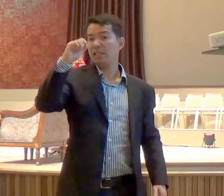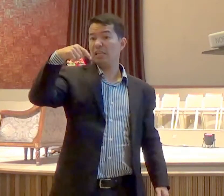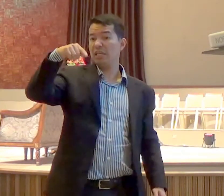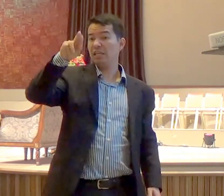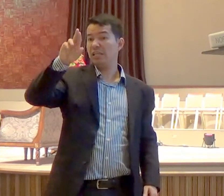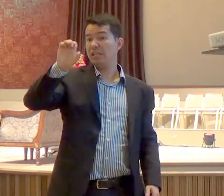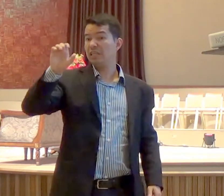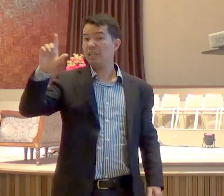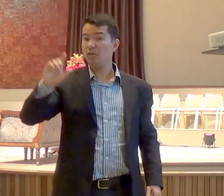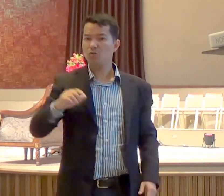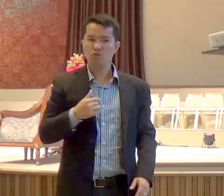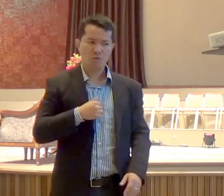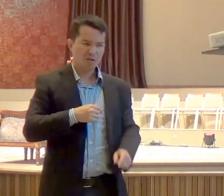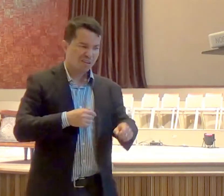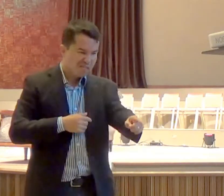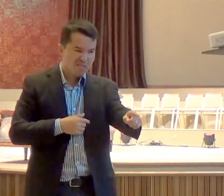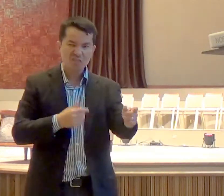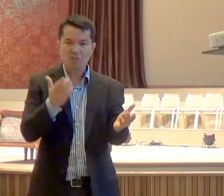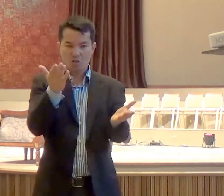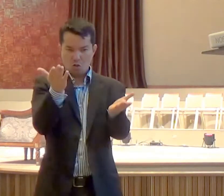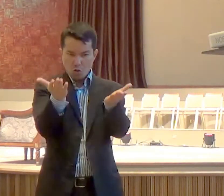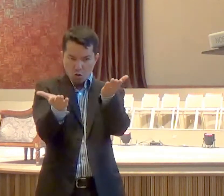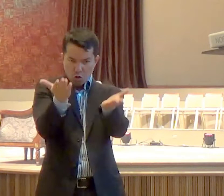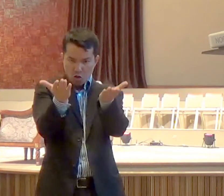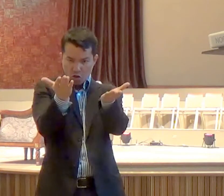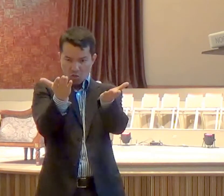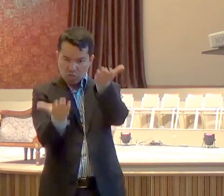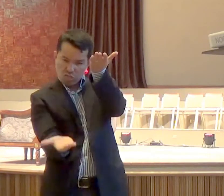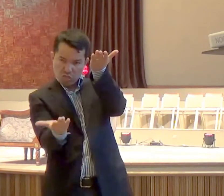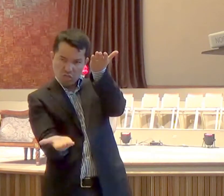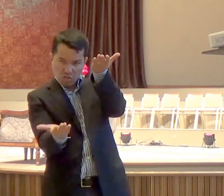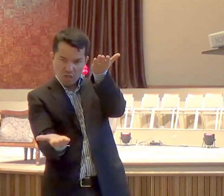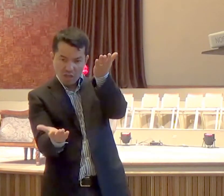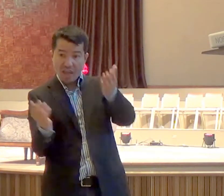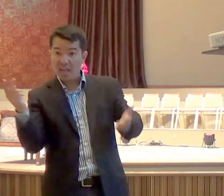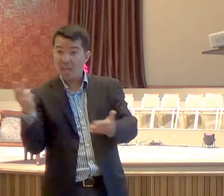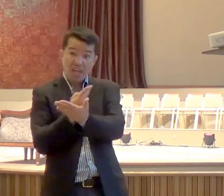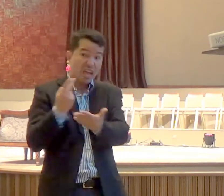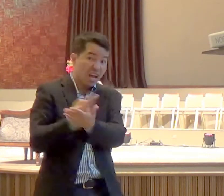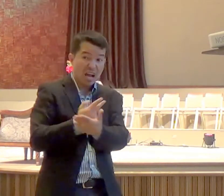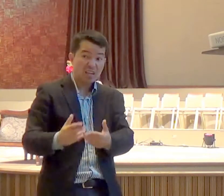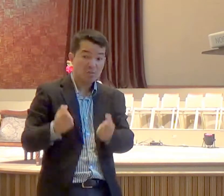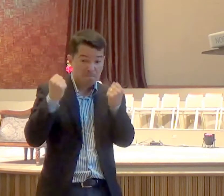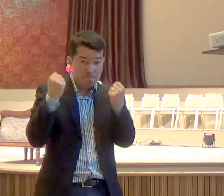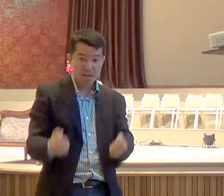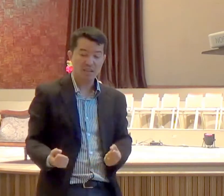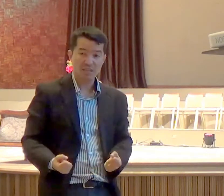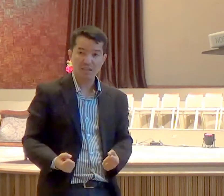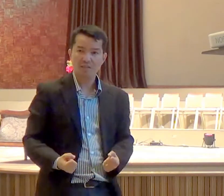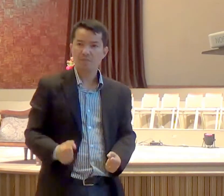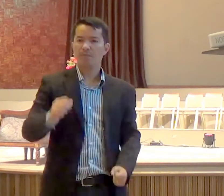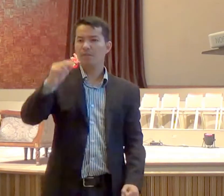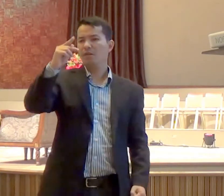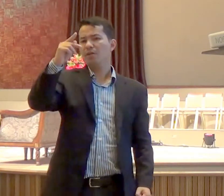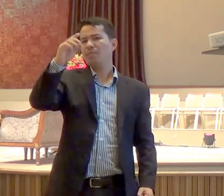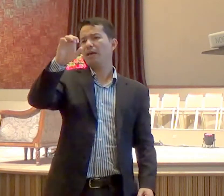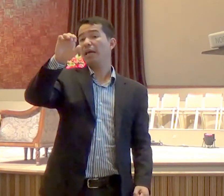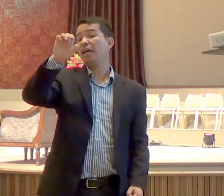pesado foste na balança, e achado em falta, Pérez, dividido foi o teu reino,